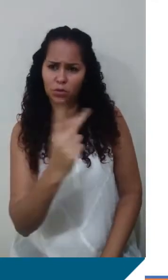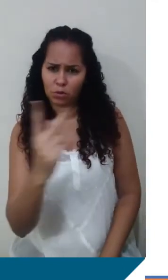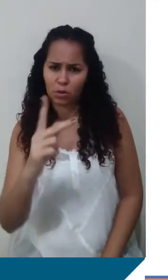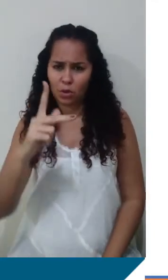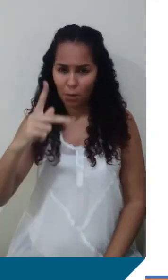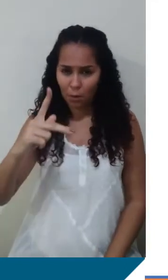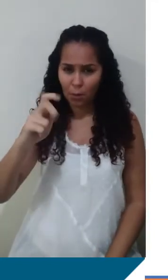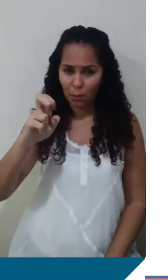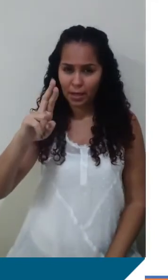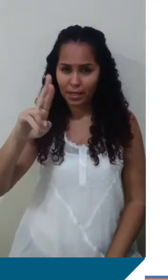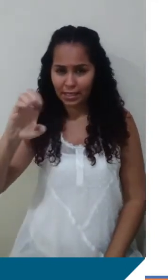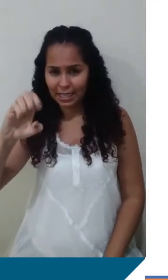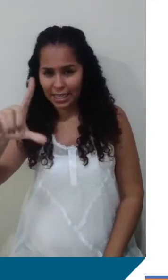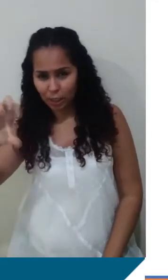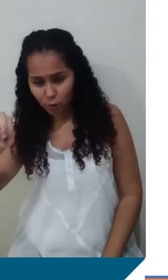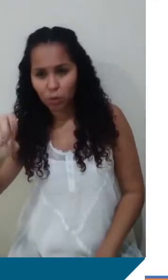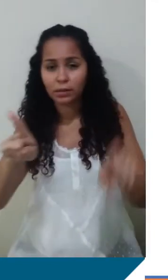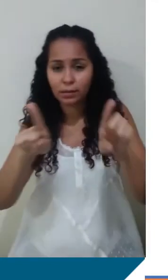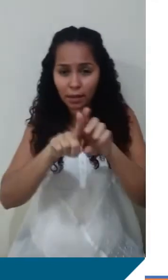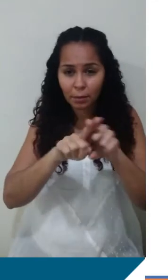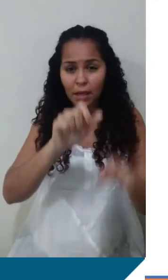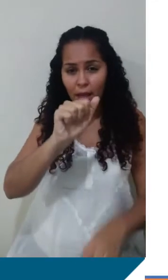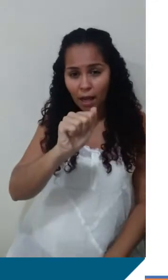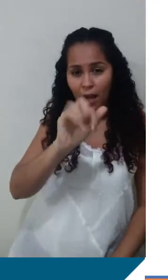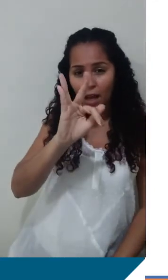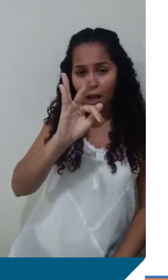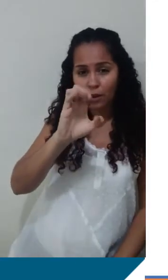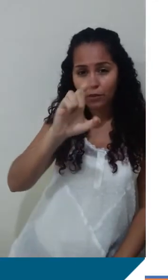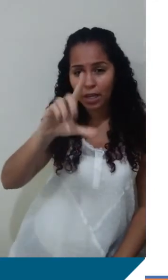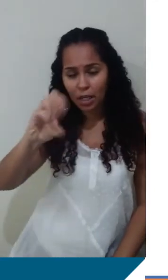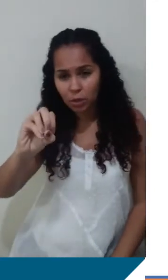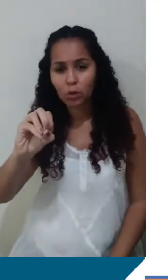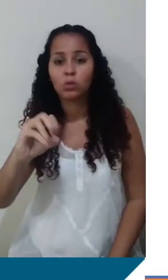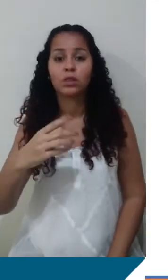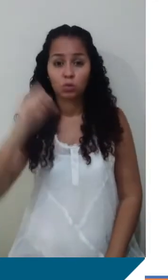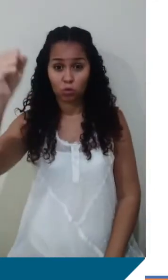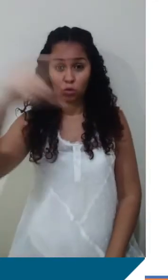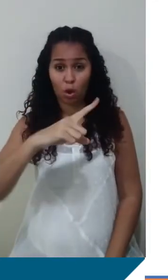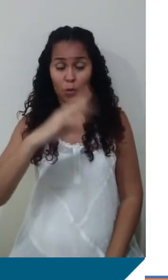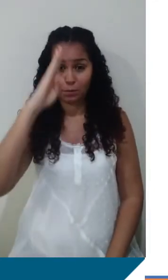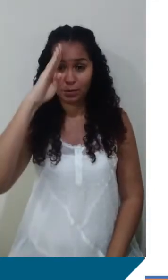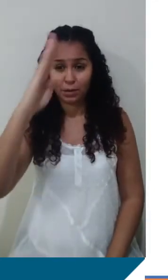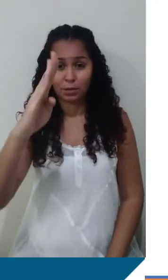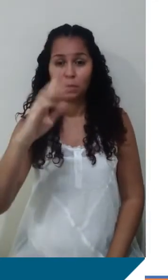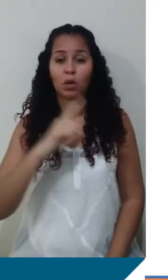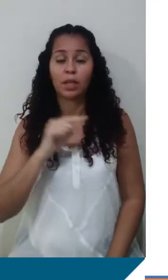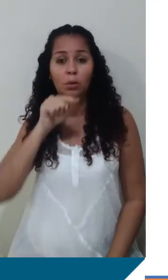Como o nosso Sol está em um dos focos, existe um ponto dessa elipse que é mais próximo dele